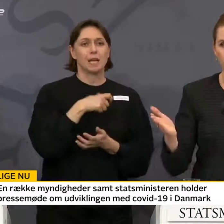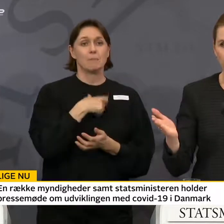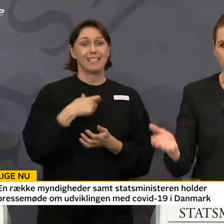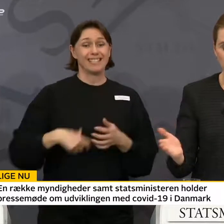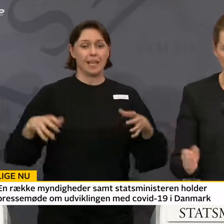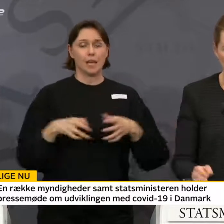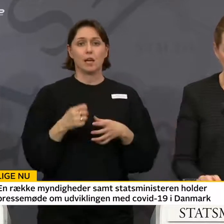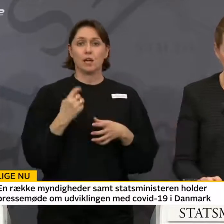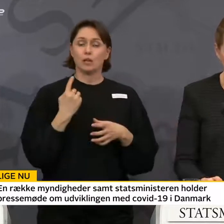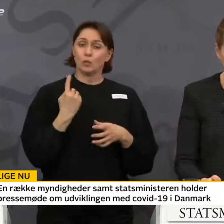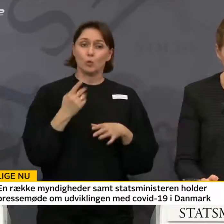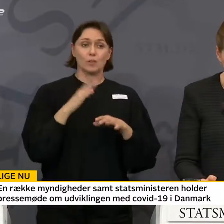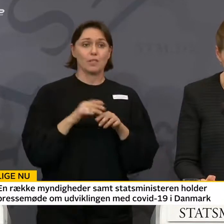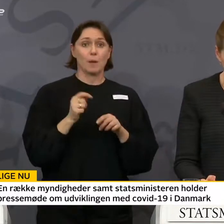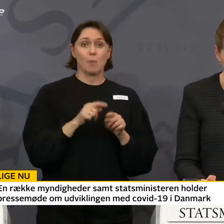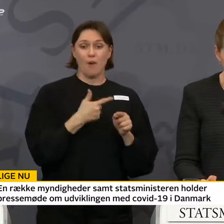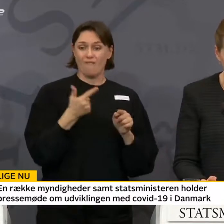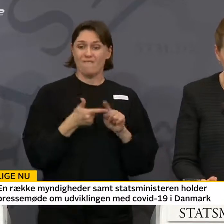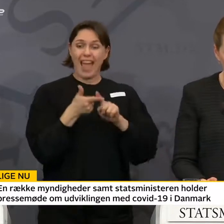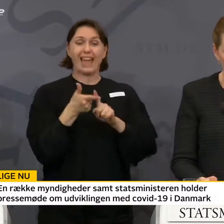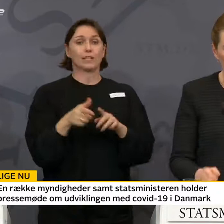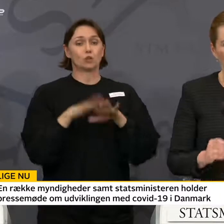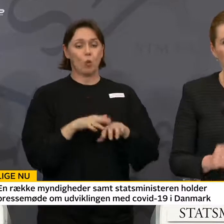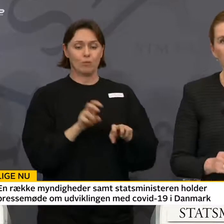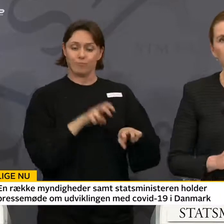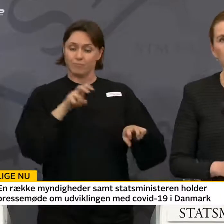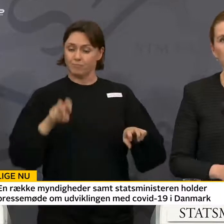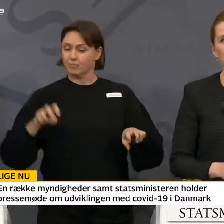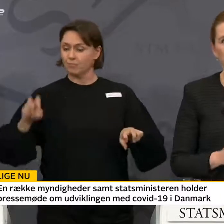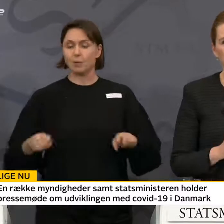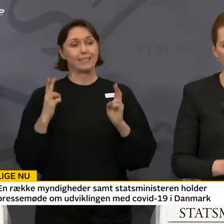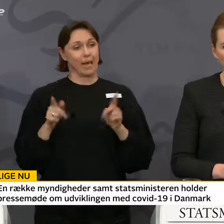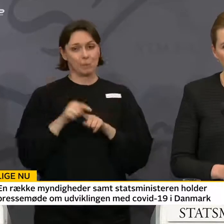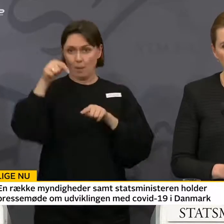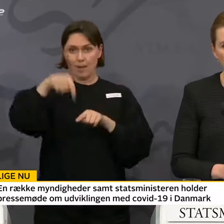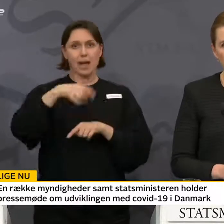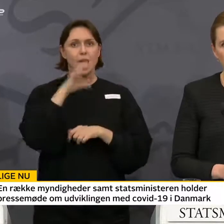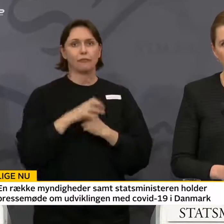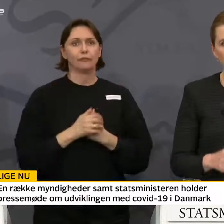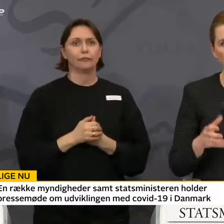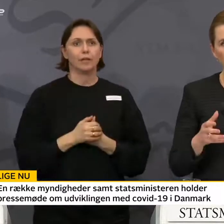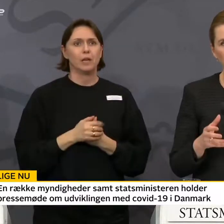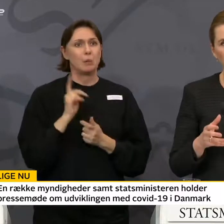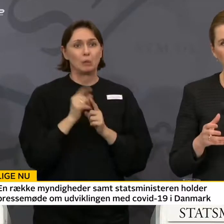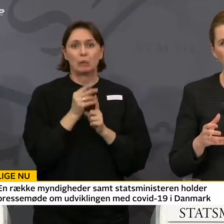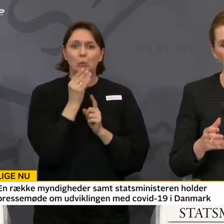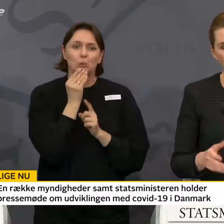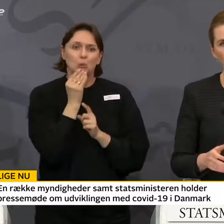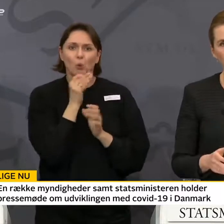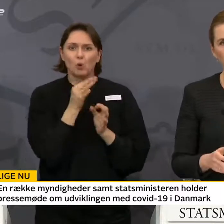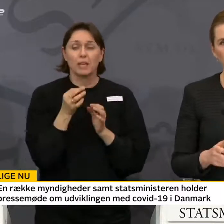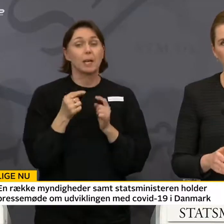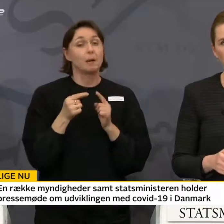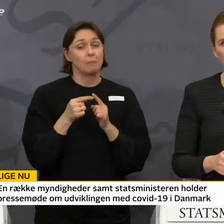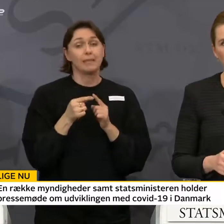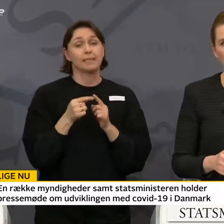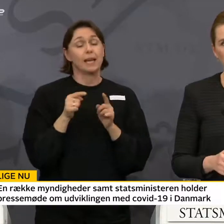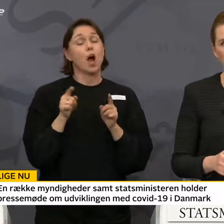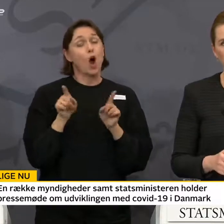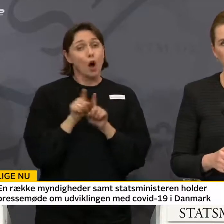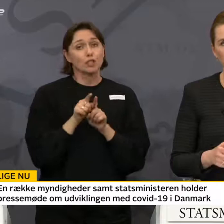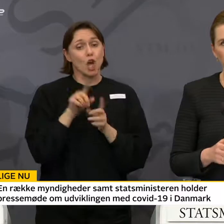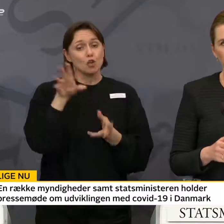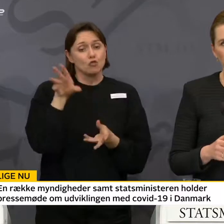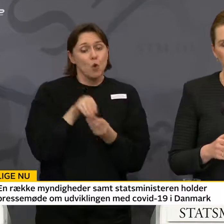anden stol, præcis som her ved pressemødet. Det er måske små ting, men det er også summen af de små